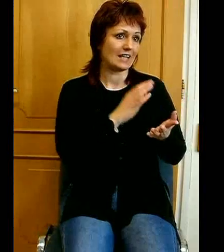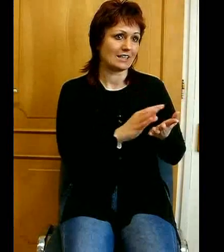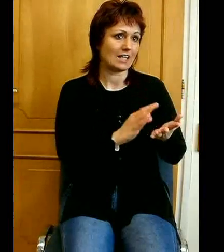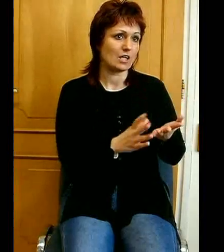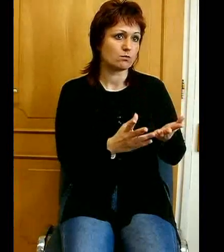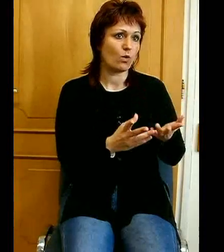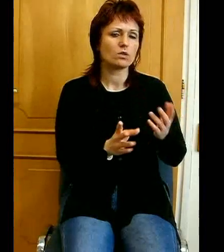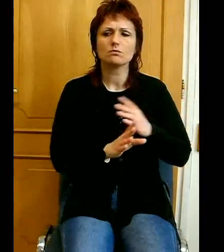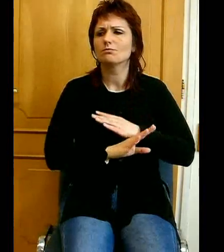mindent.